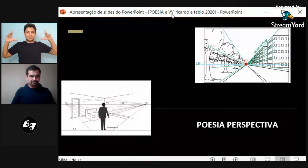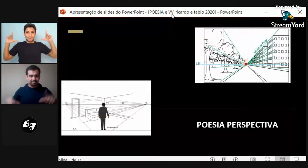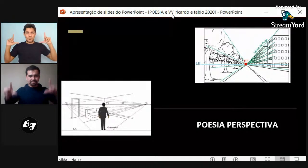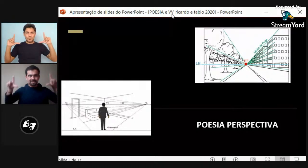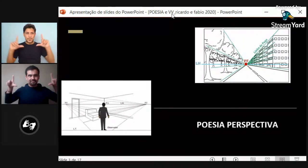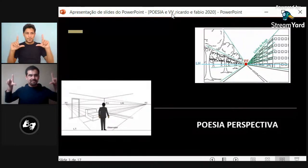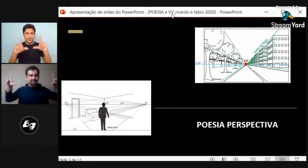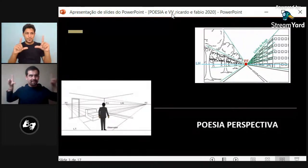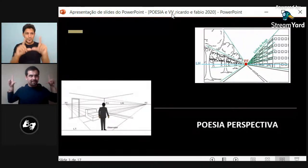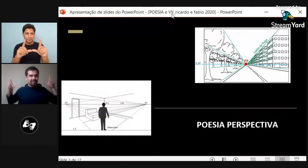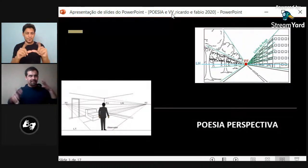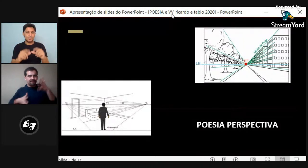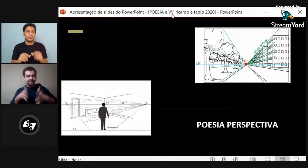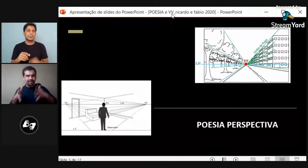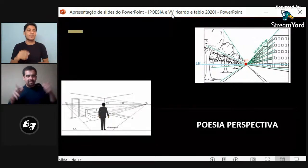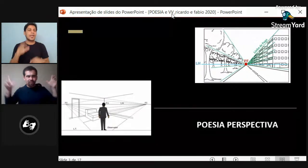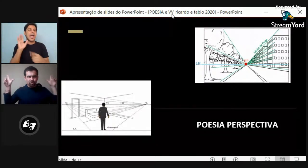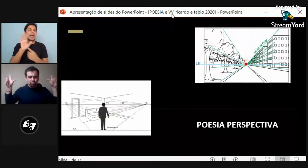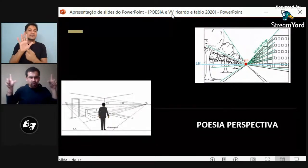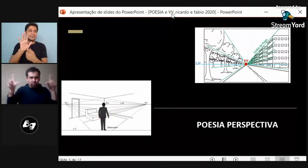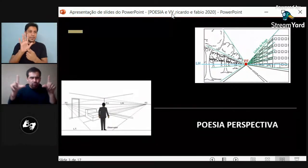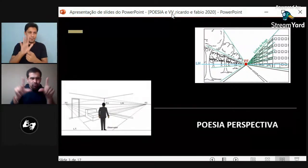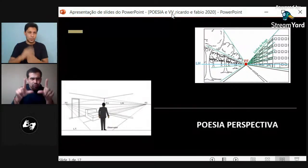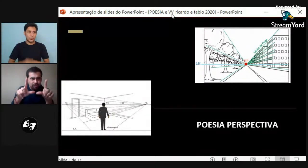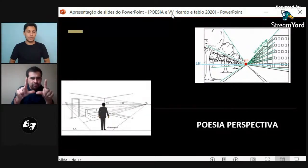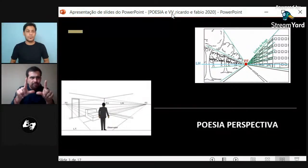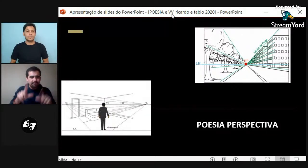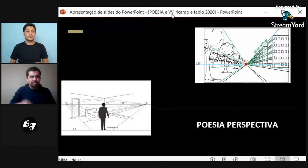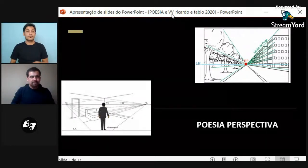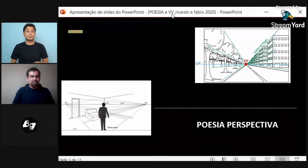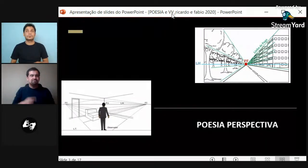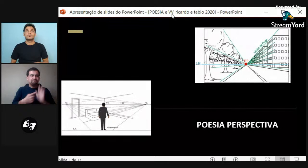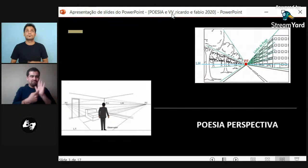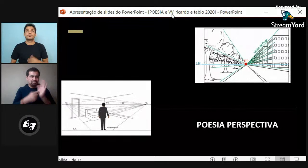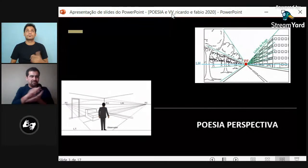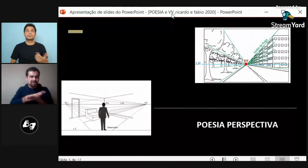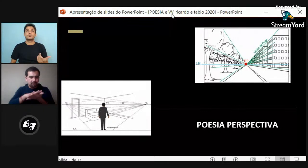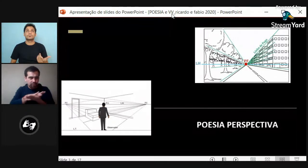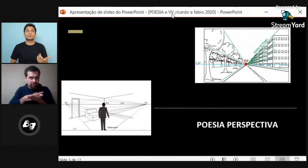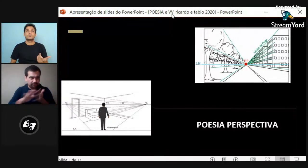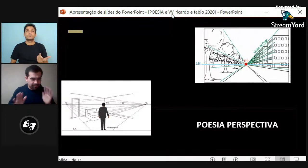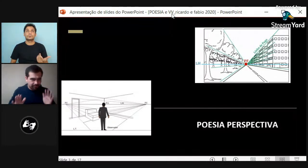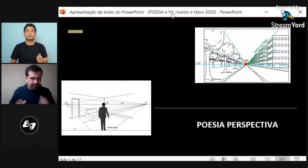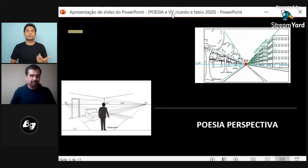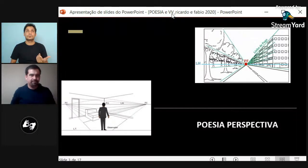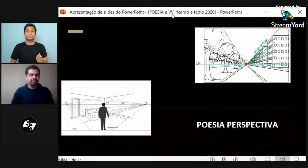Si hago un plano mucho más cercano, mucho más personal, a uno más lejano.